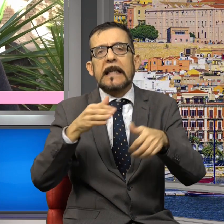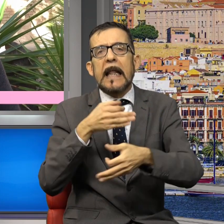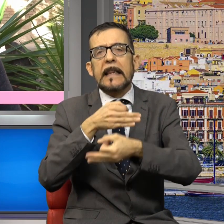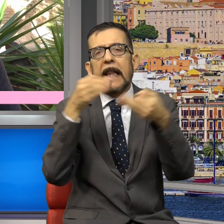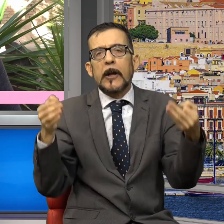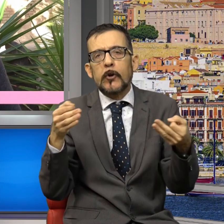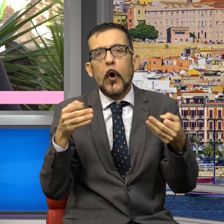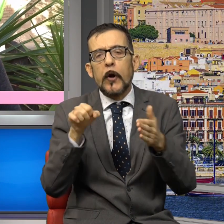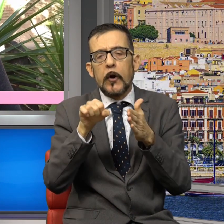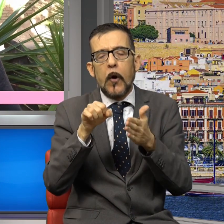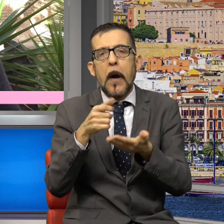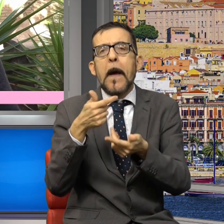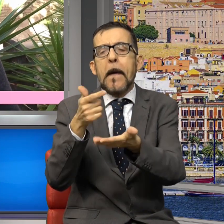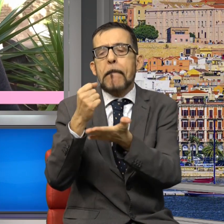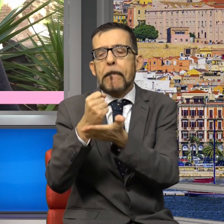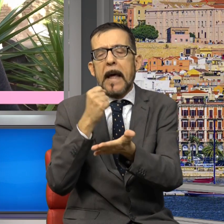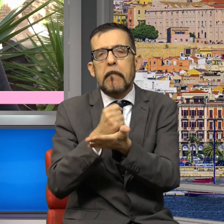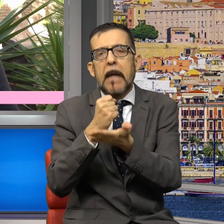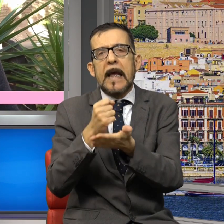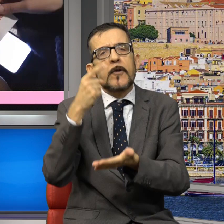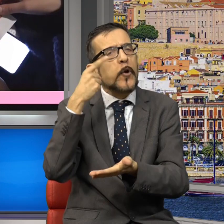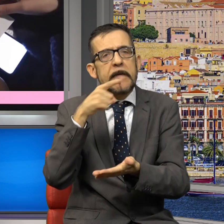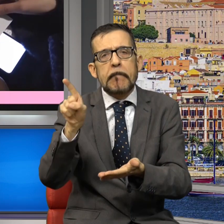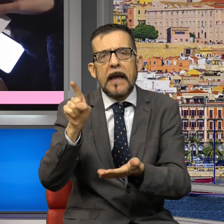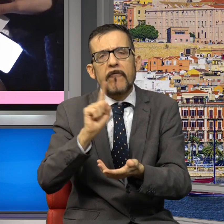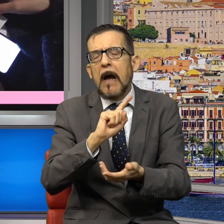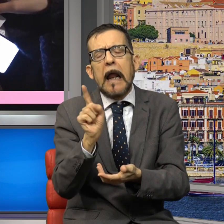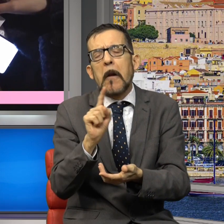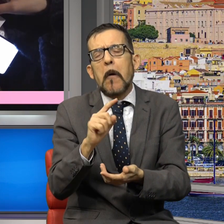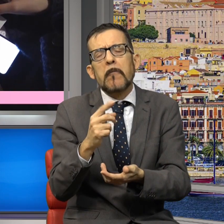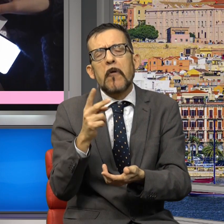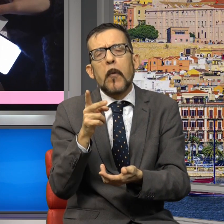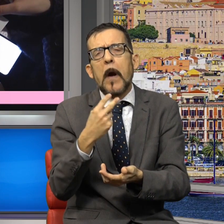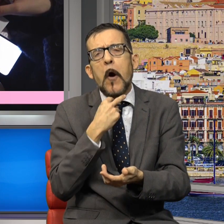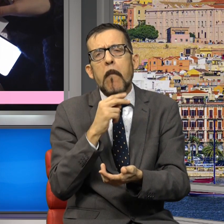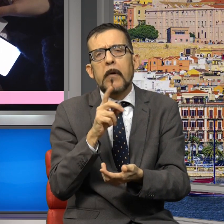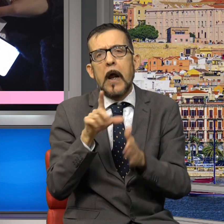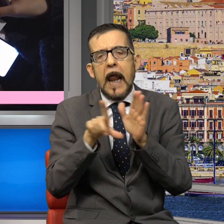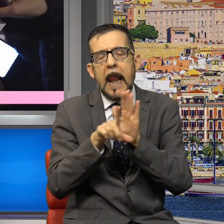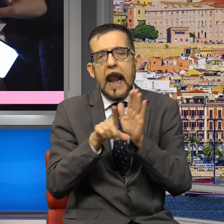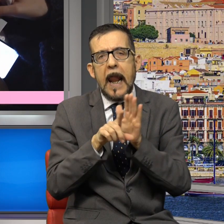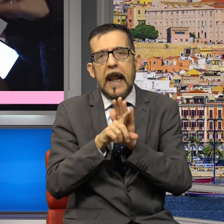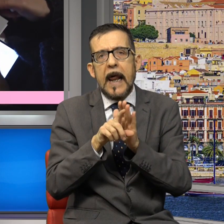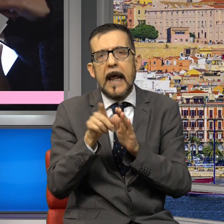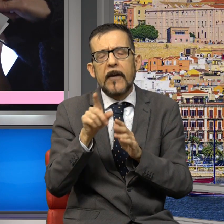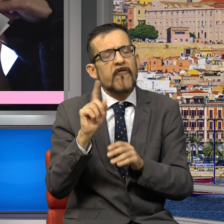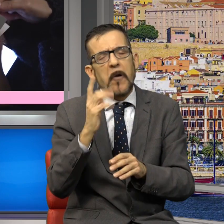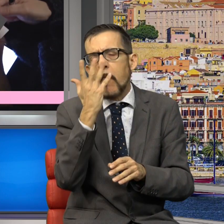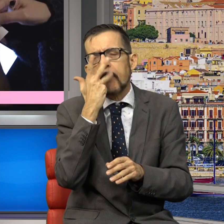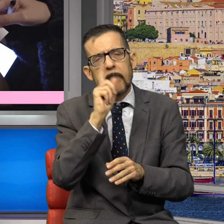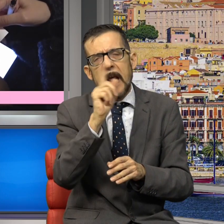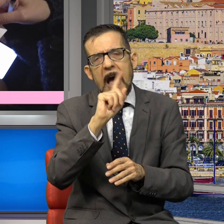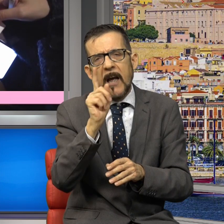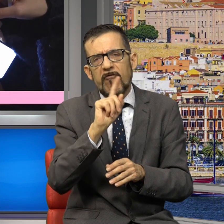ovviamente apposito, senza avere tutti questi obblighi. La legge 13 dicembre del 2023 non piace al settore. Le novità